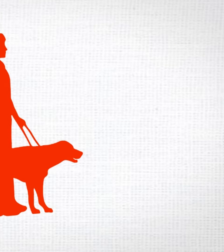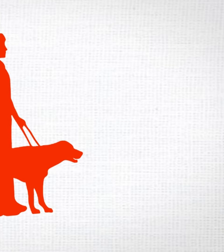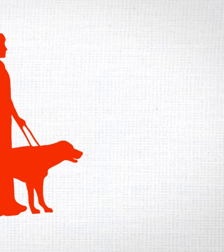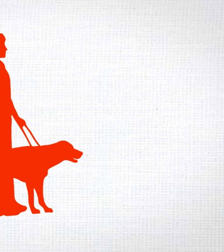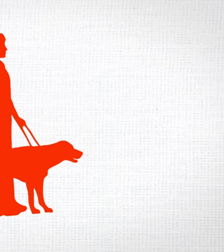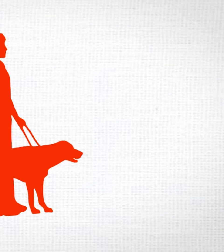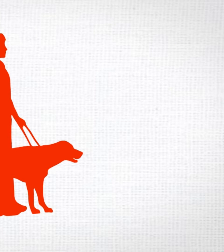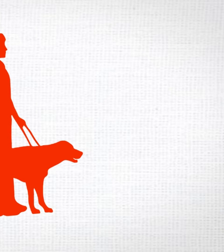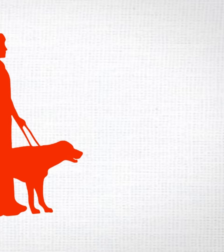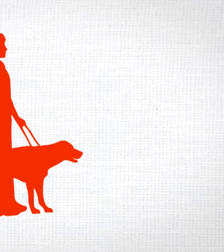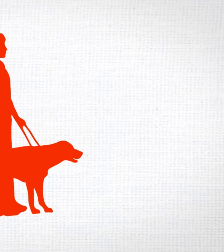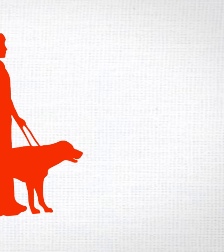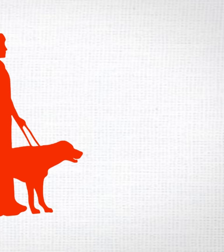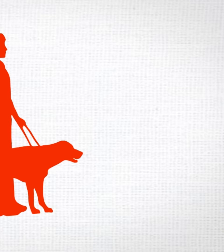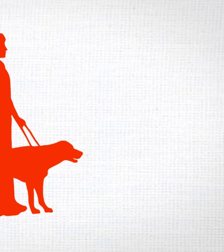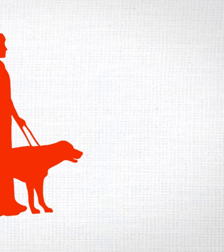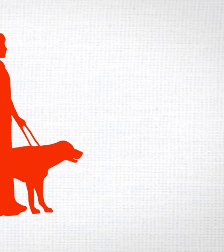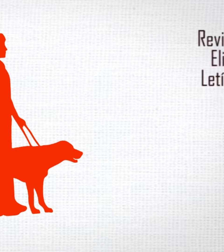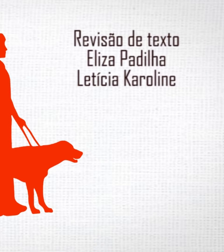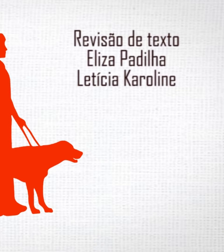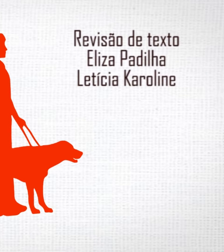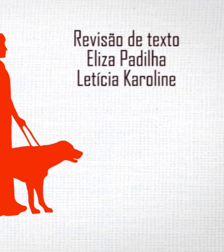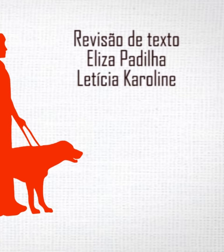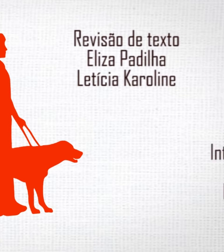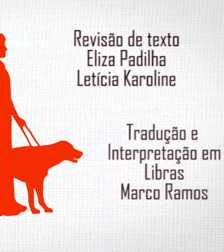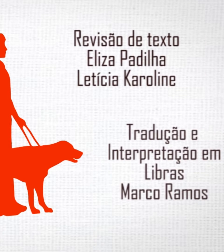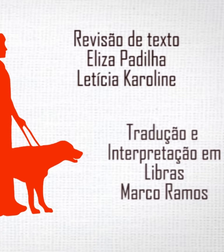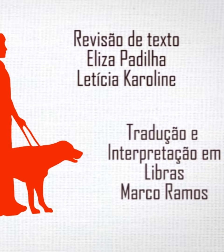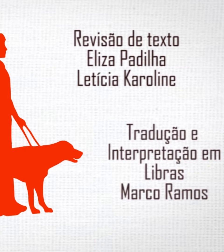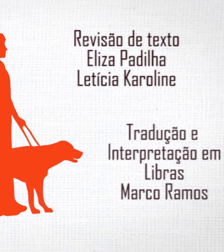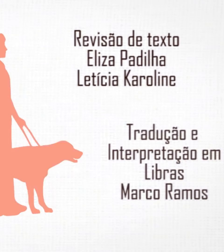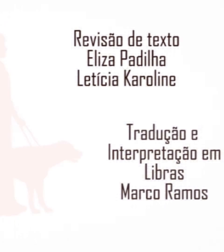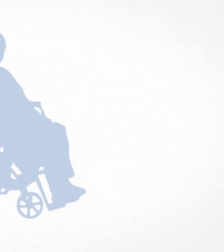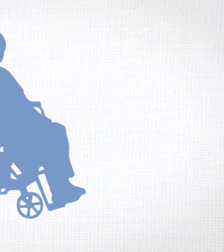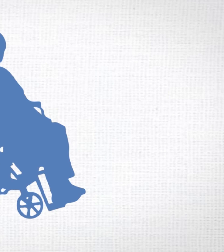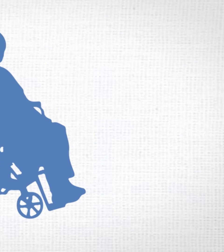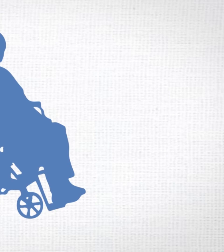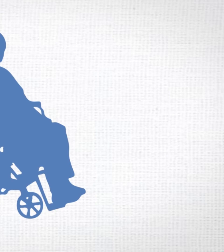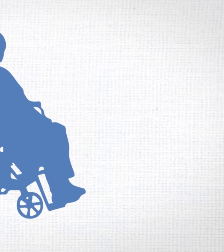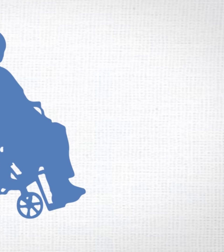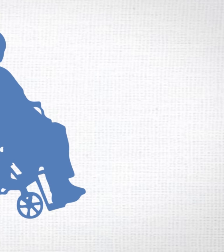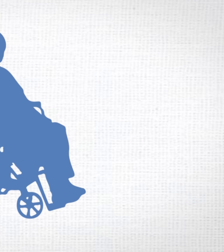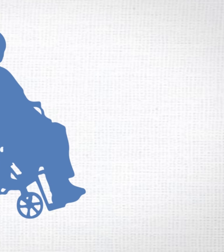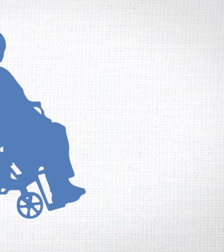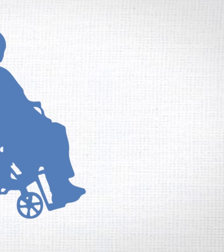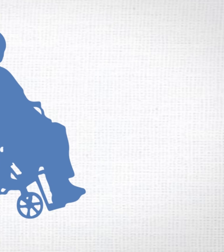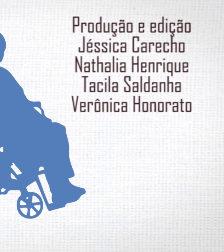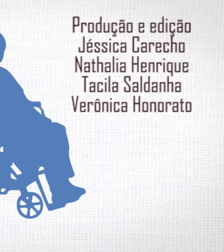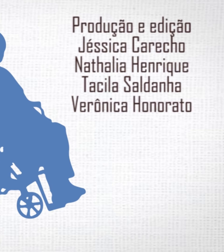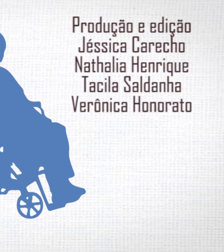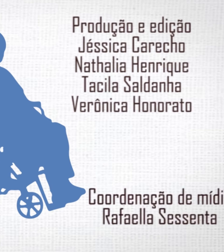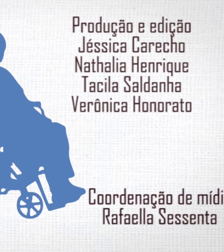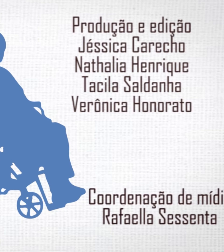A novidade já está à venda nas livrarias Brasil. A novidade já está à